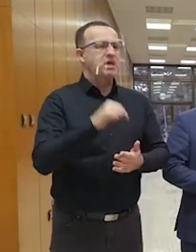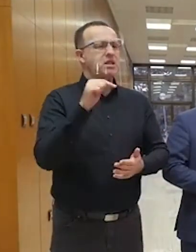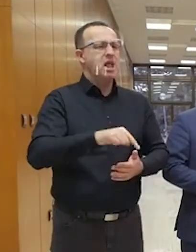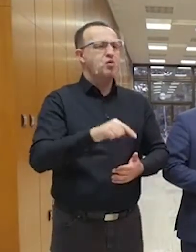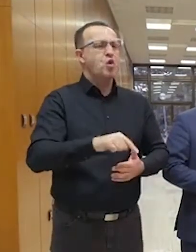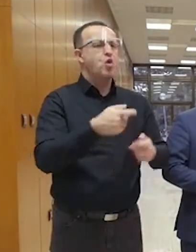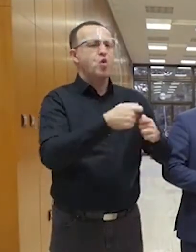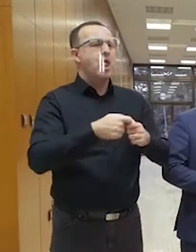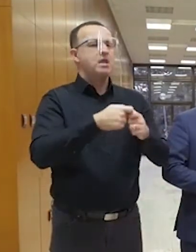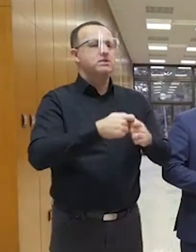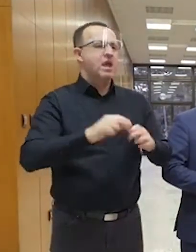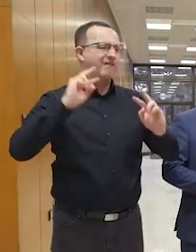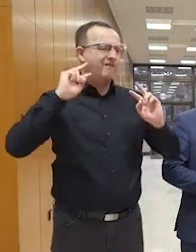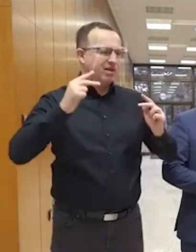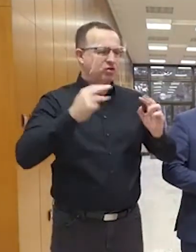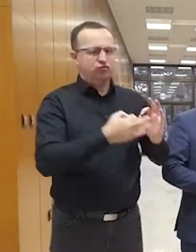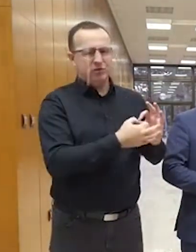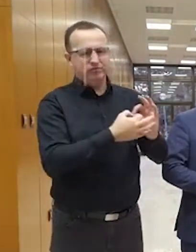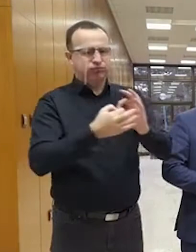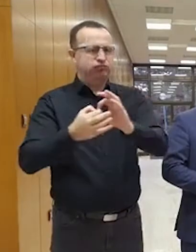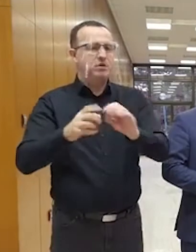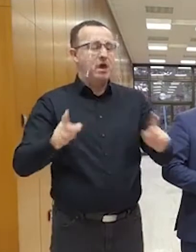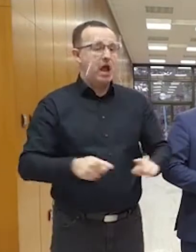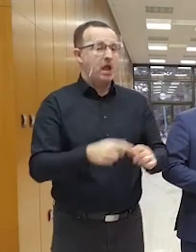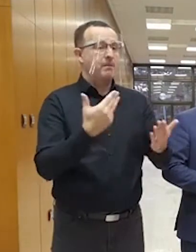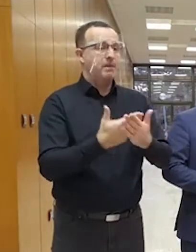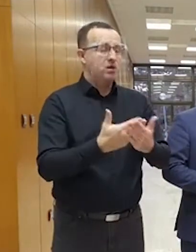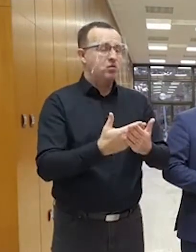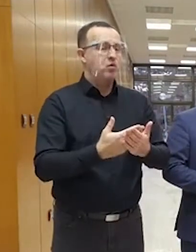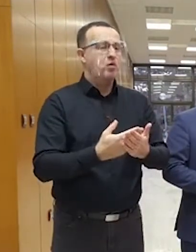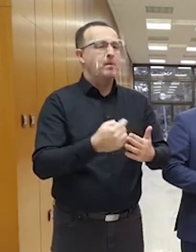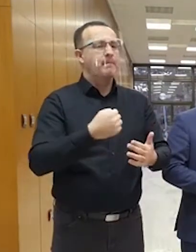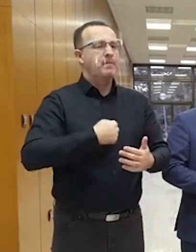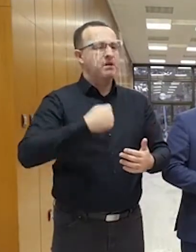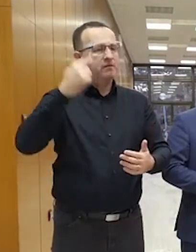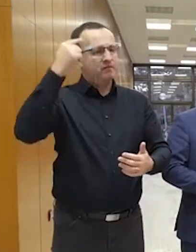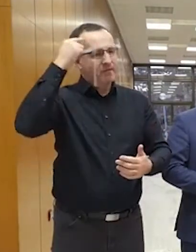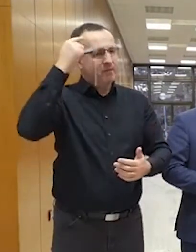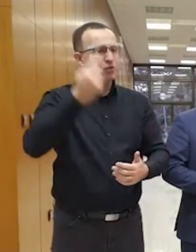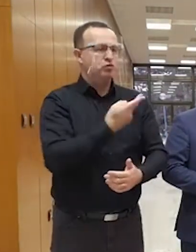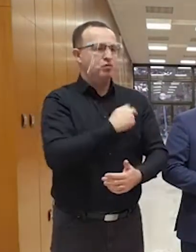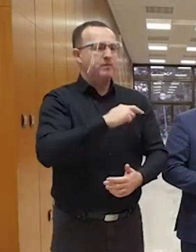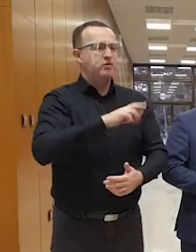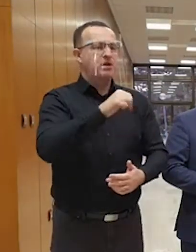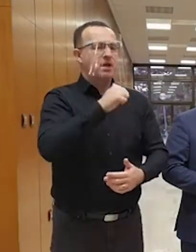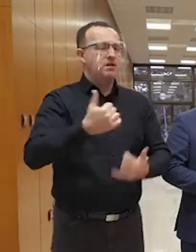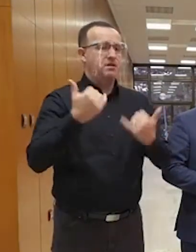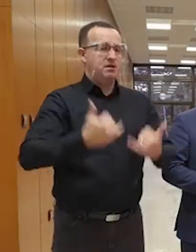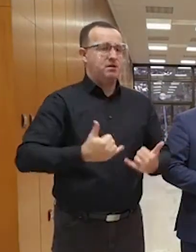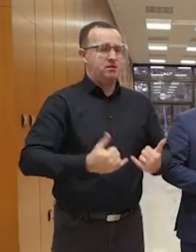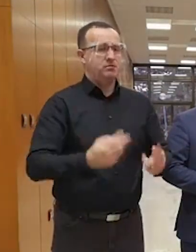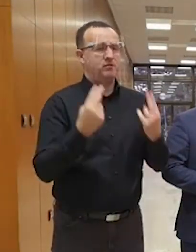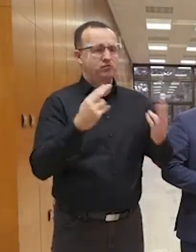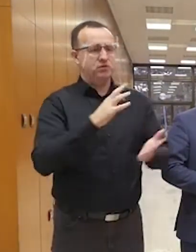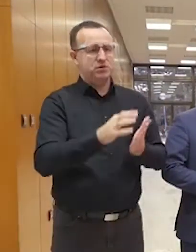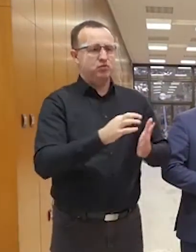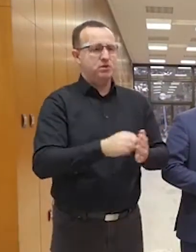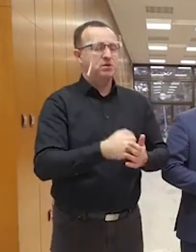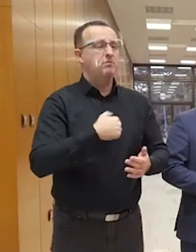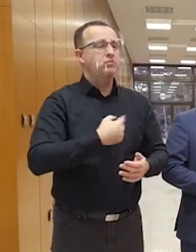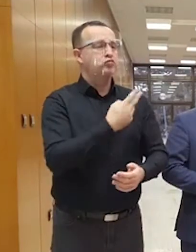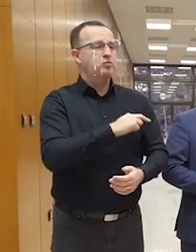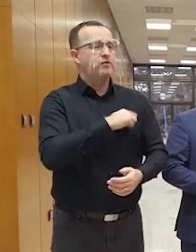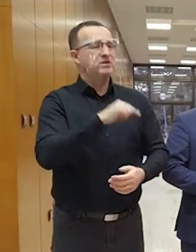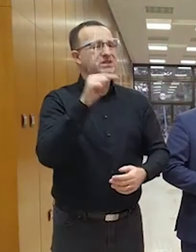táto koalícia. A to aj preto, lebo sme si vedomi z odpovednosti nielen teraz z tejto dvojitej situácii, ale z